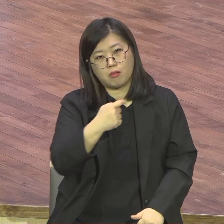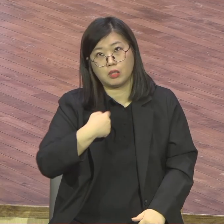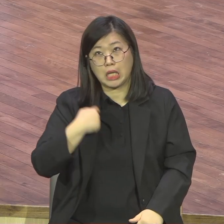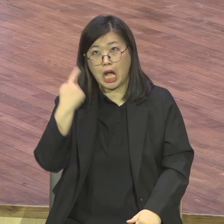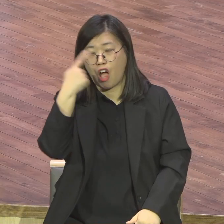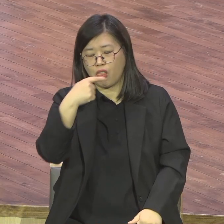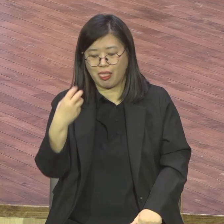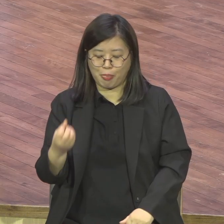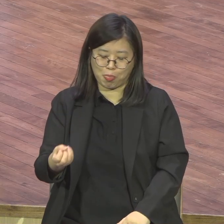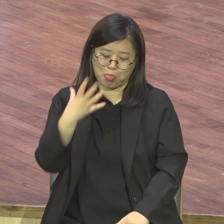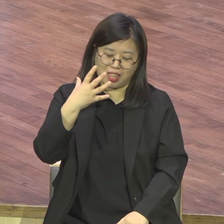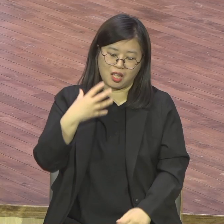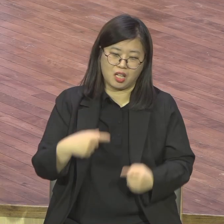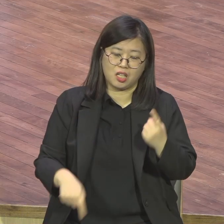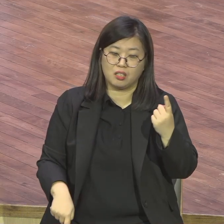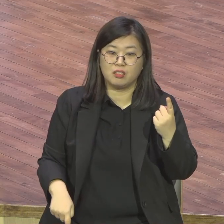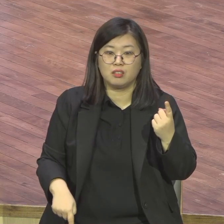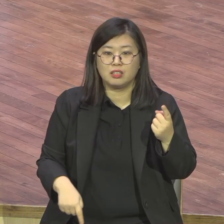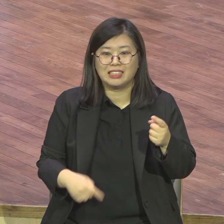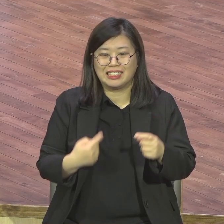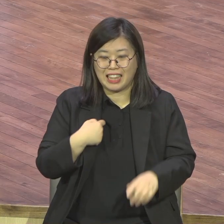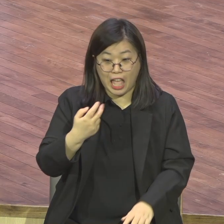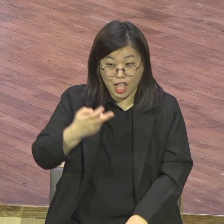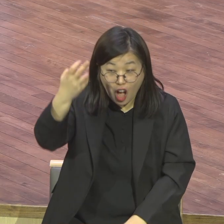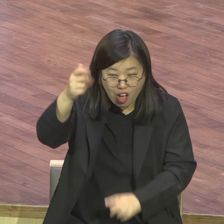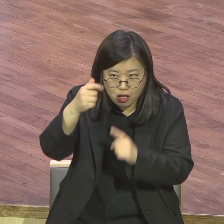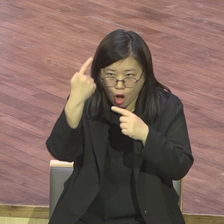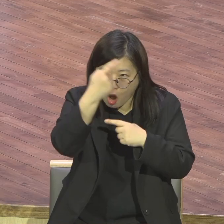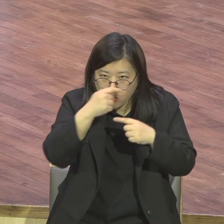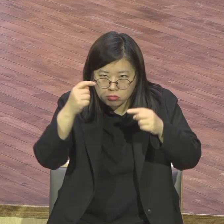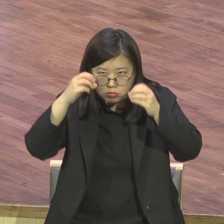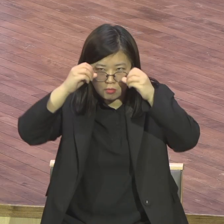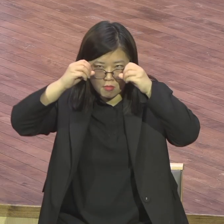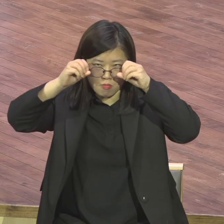눈이 막 튀어나올라 그래 쌍꺼풀 쫙